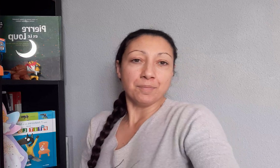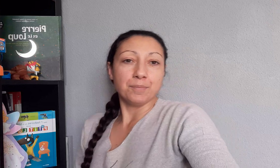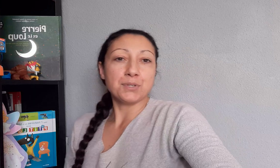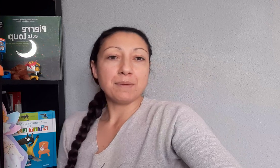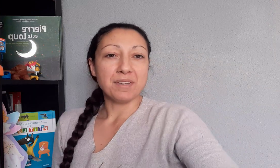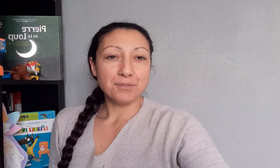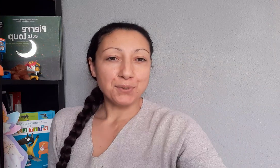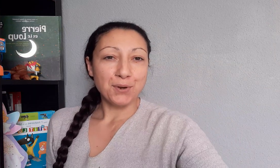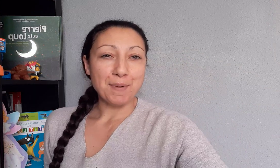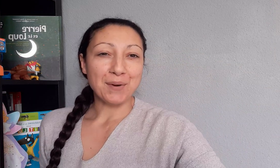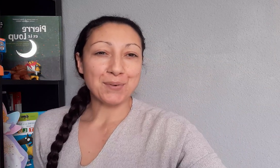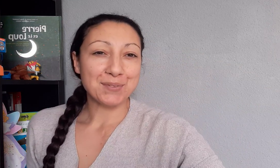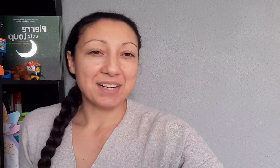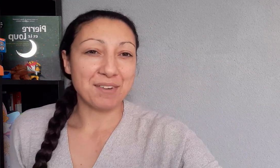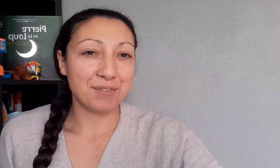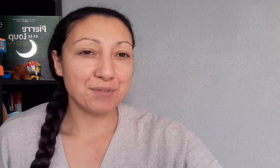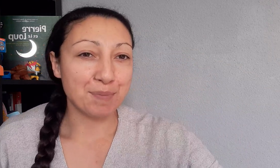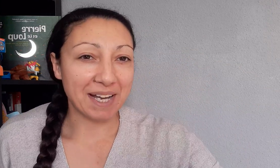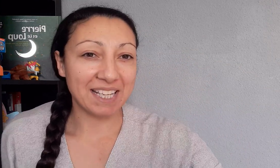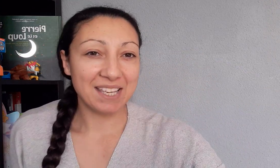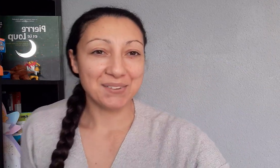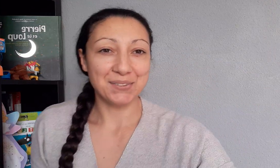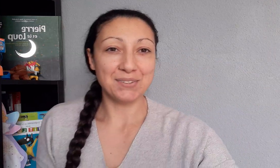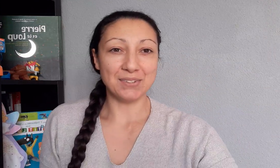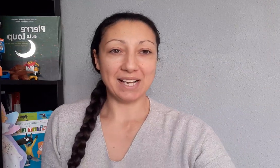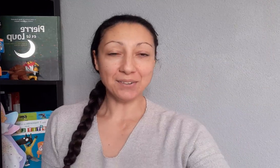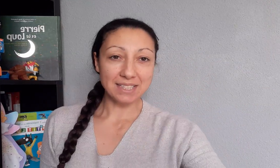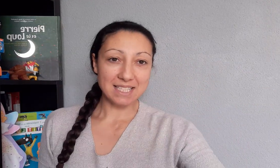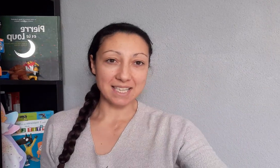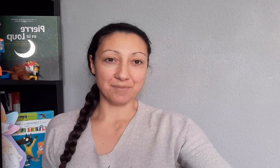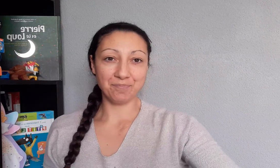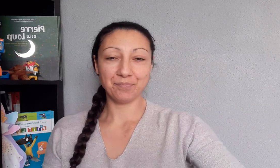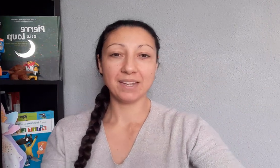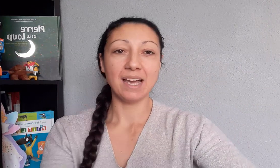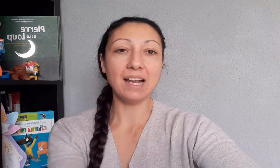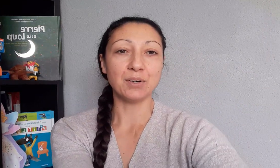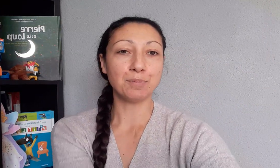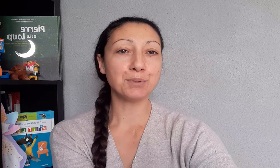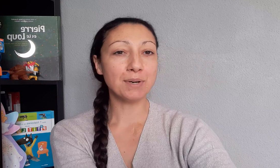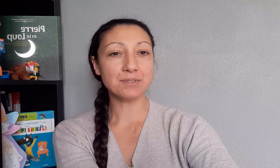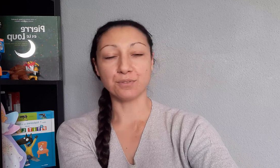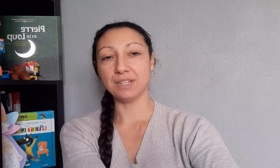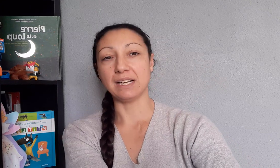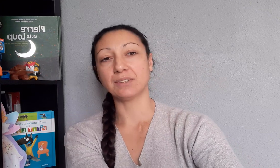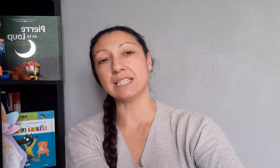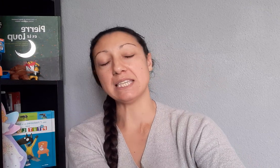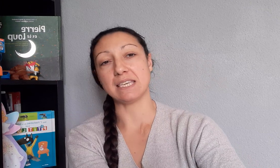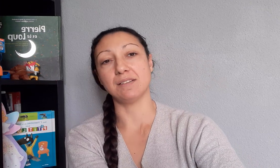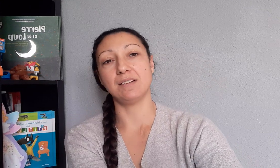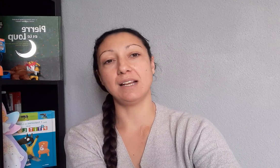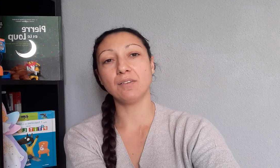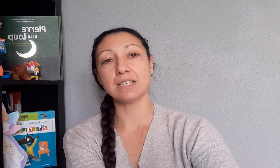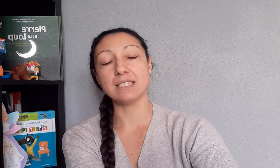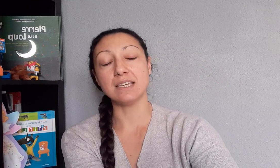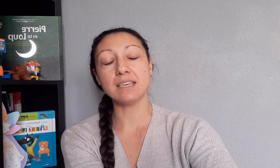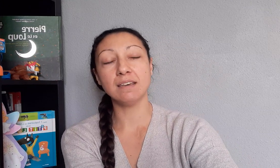Bonjour et bienvenue sur Coparent, j'avais envie de vous parler de la langue des signes. Alors, pourquoi est-ce qu'on fait la langue des signes ? La langue des signes,